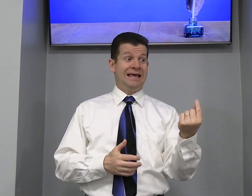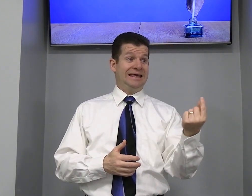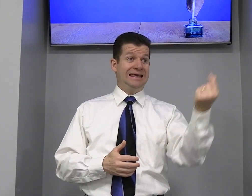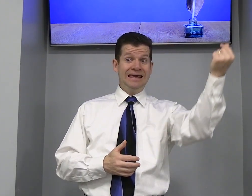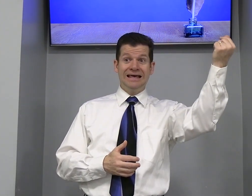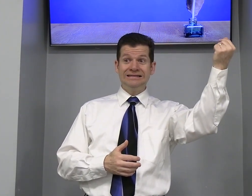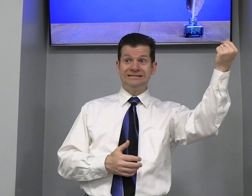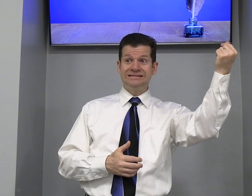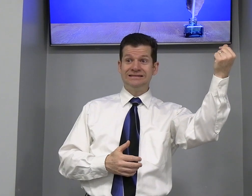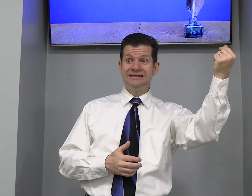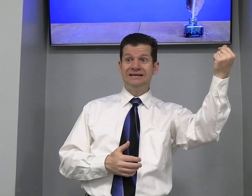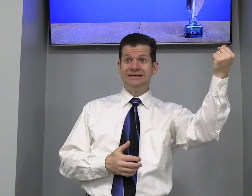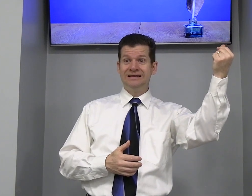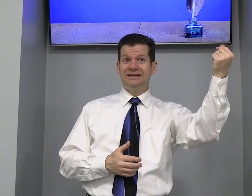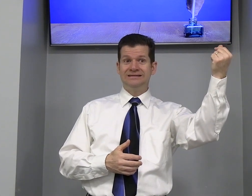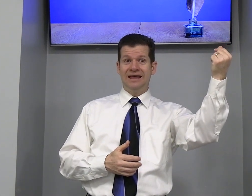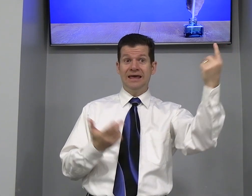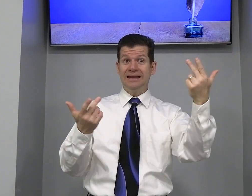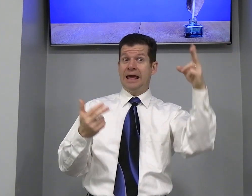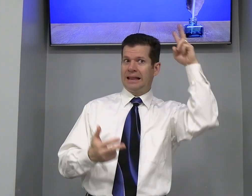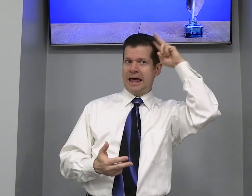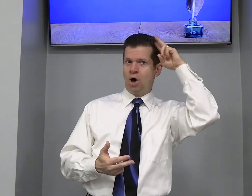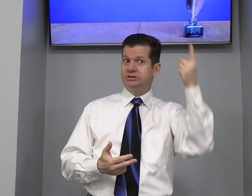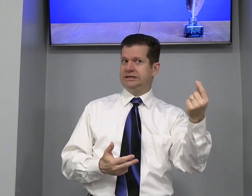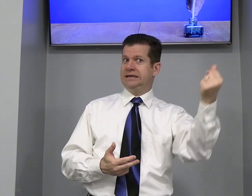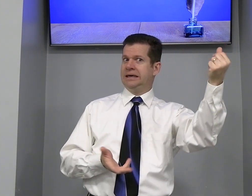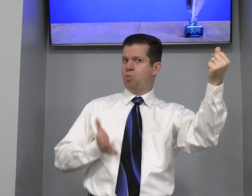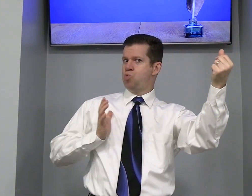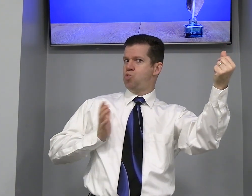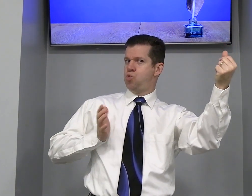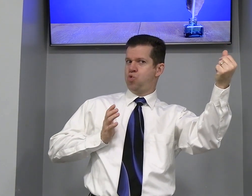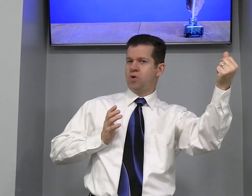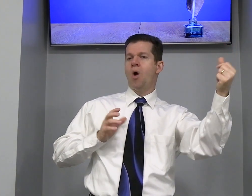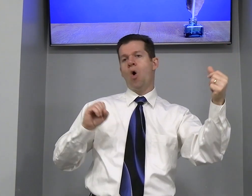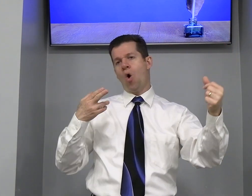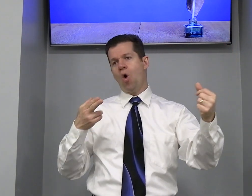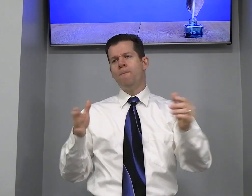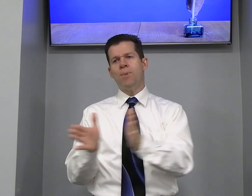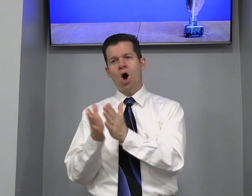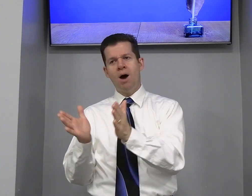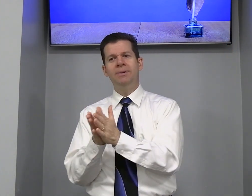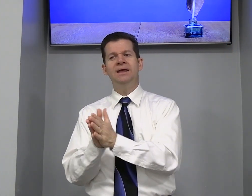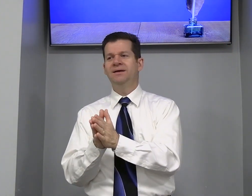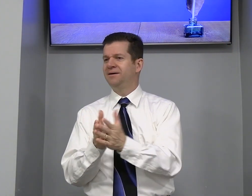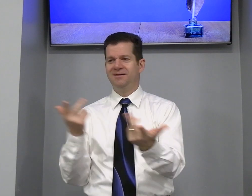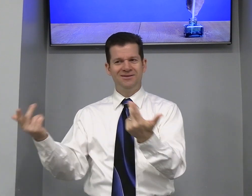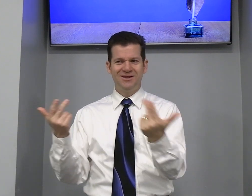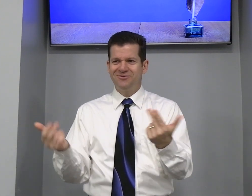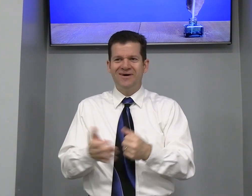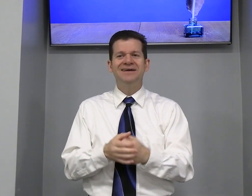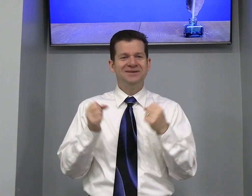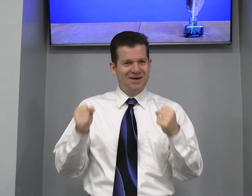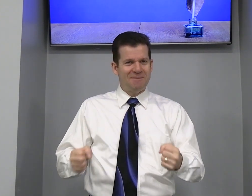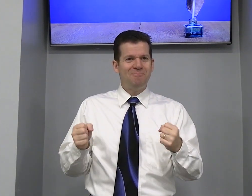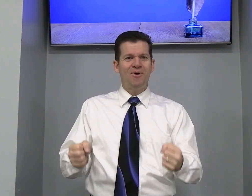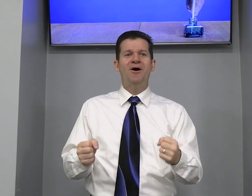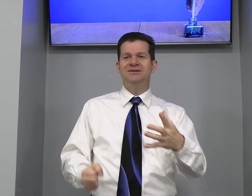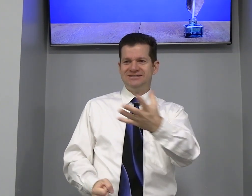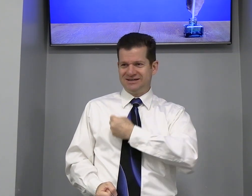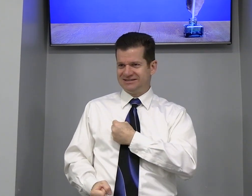Ricas Né Que nem a Cláudia Rica Ou pobre Tanto faz Pode ser